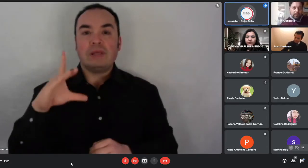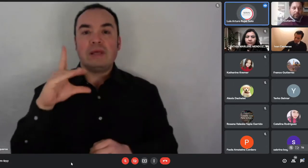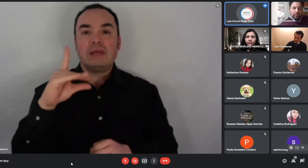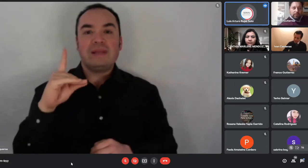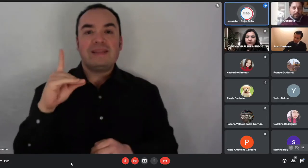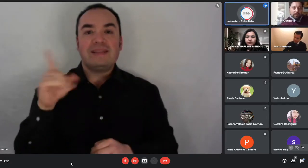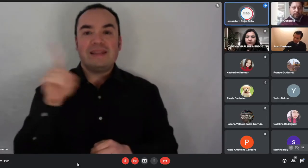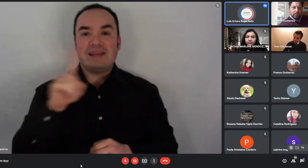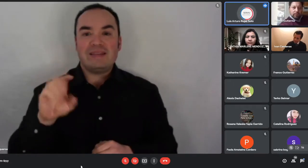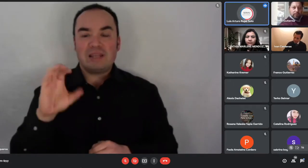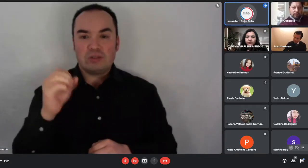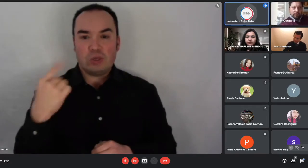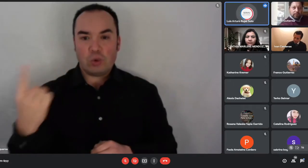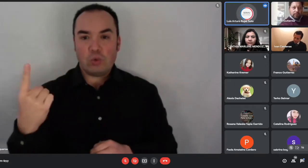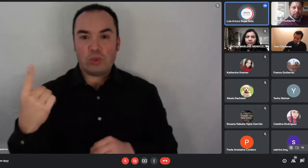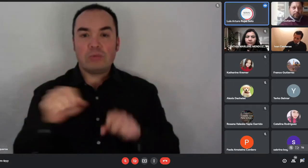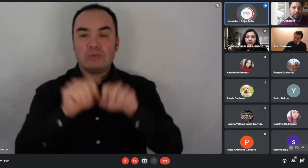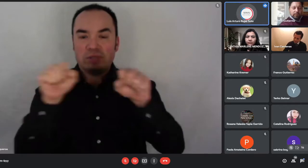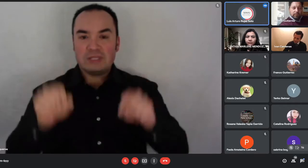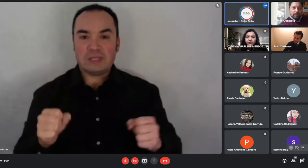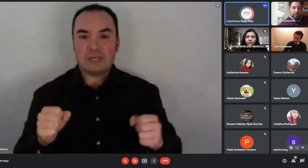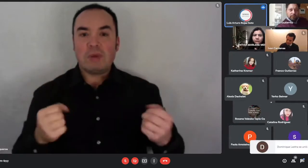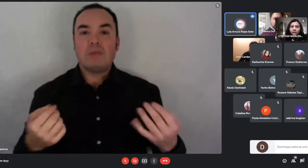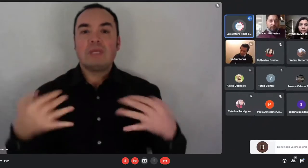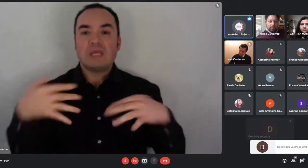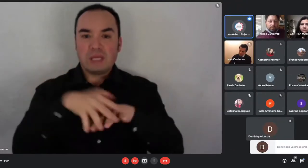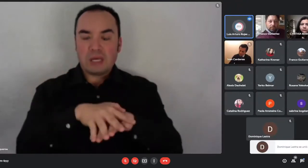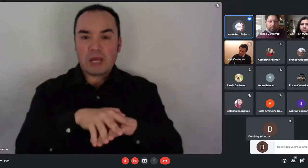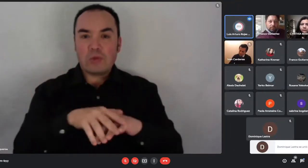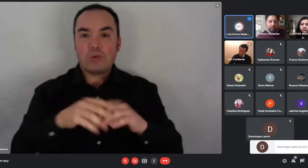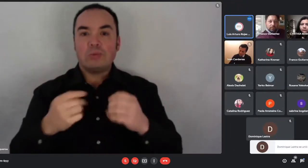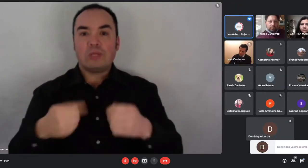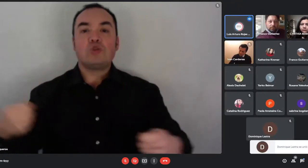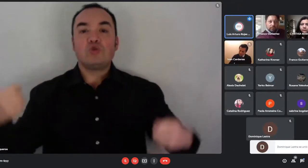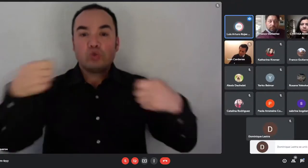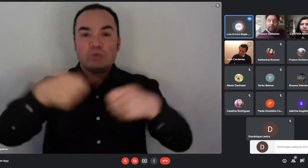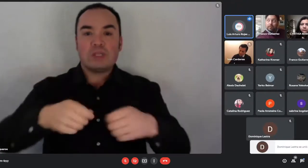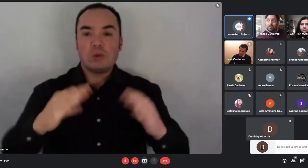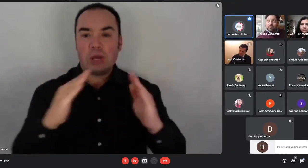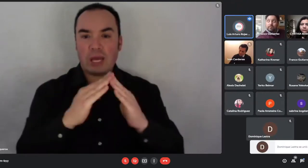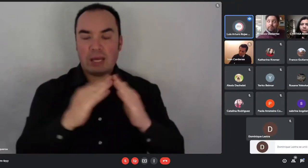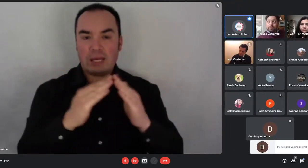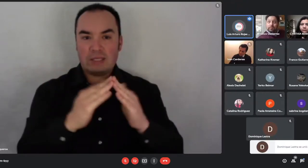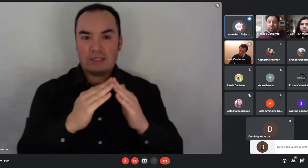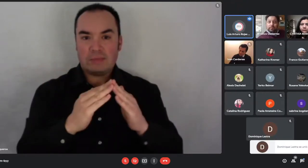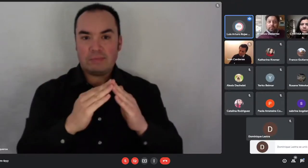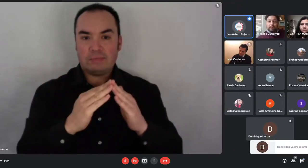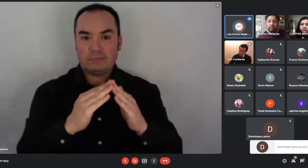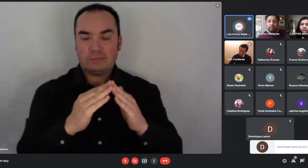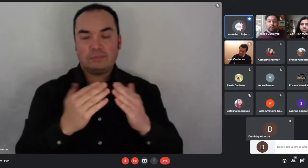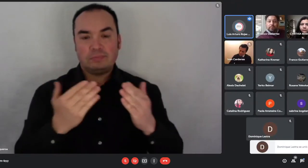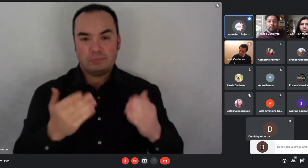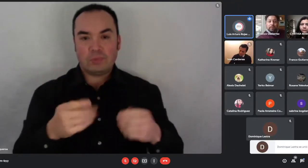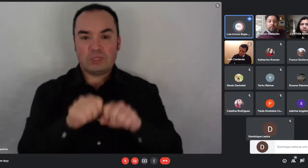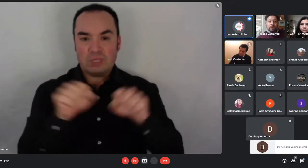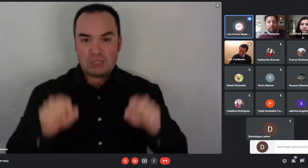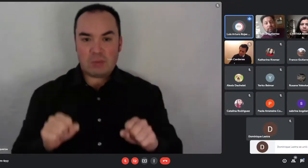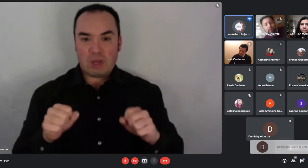Habitacional y se llama Sistema Integrado de Subsidio Habitacional porque en realidad el programa permite la postulación